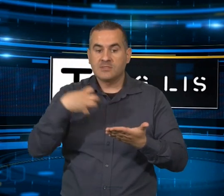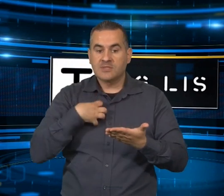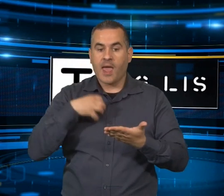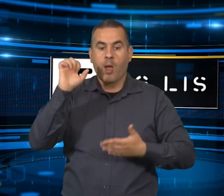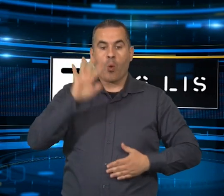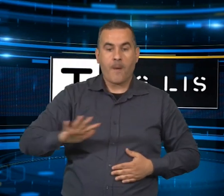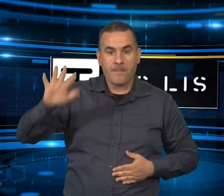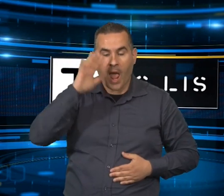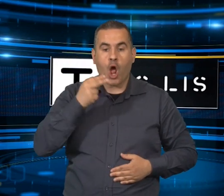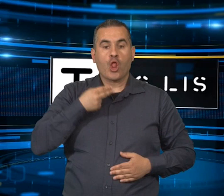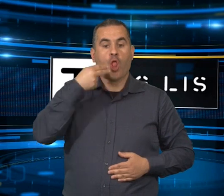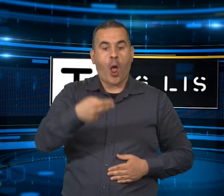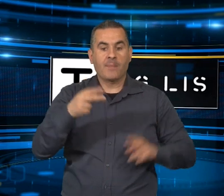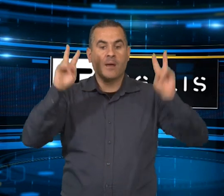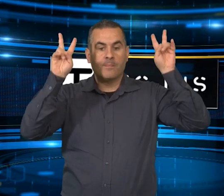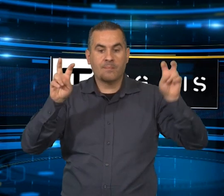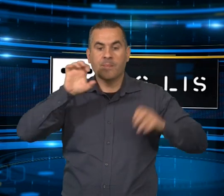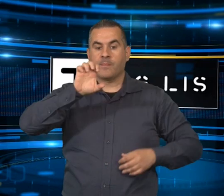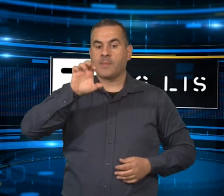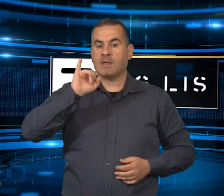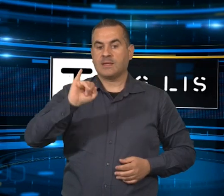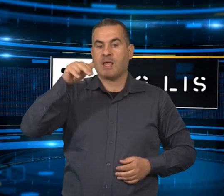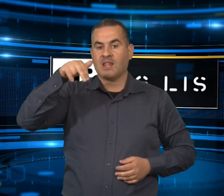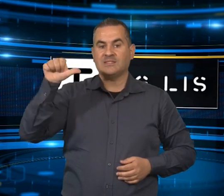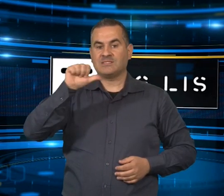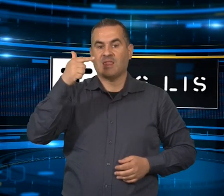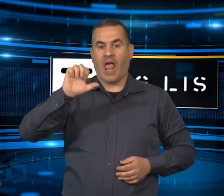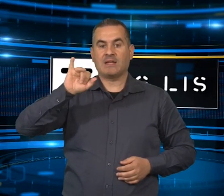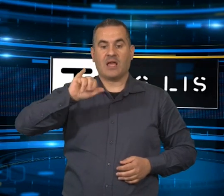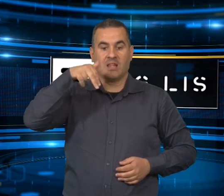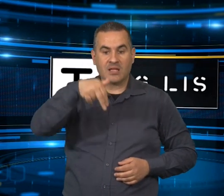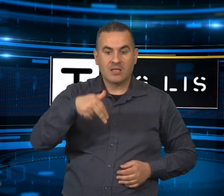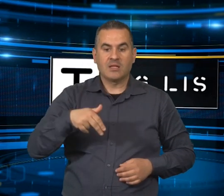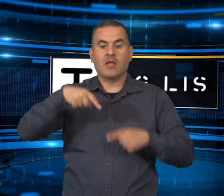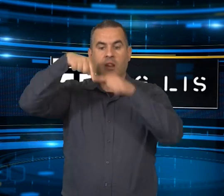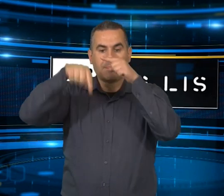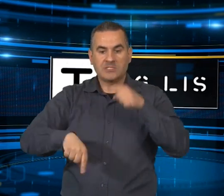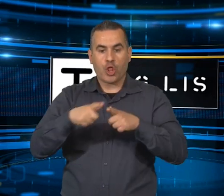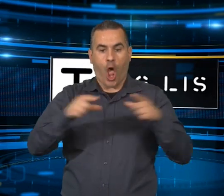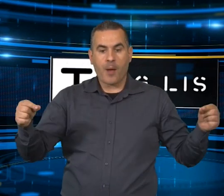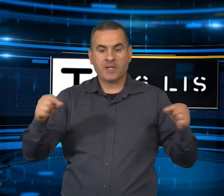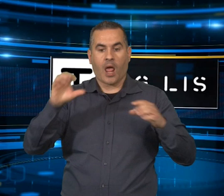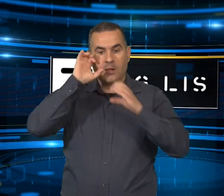Ministre dell'Università Anna Maria Bernini e al lavoro Marina Alvira Calderone.